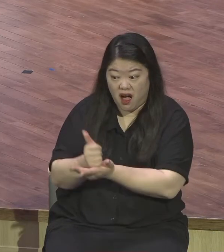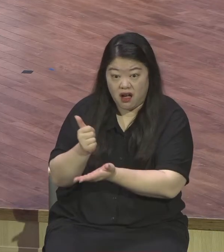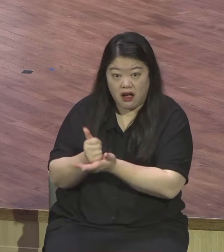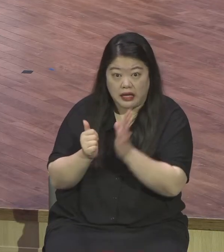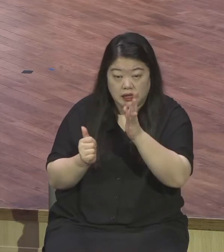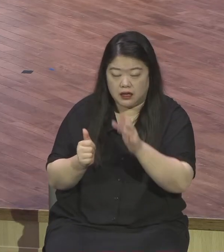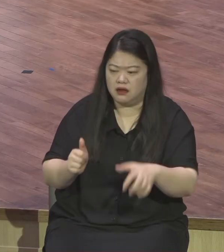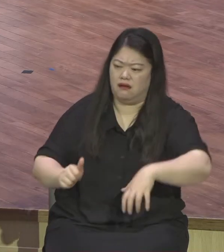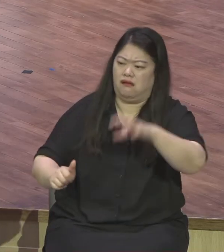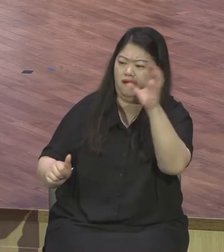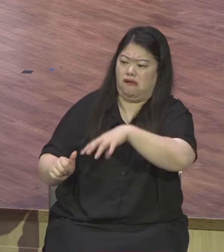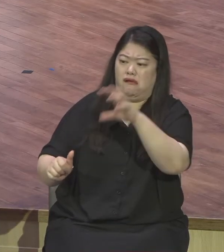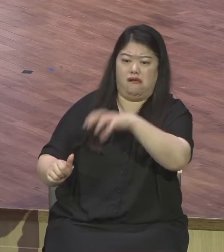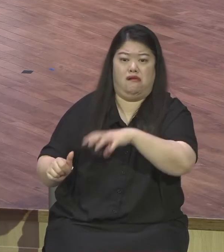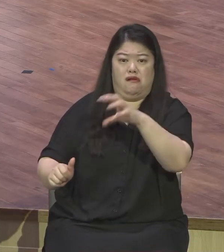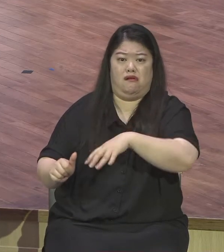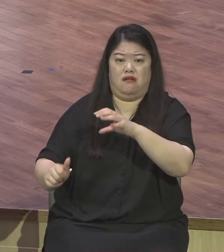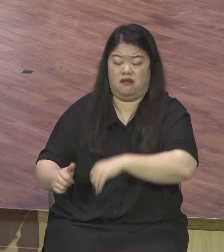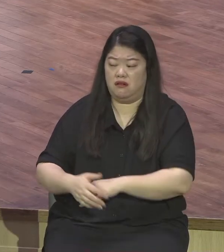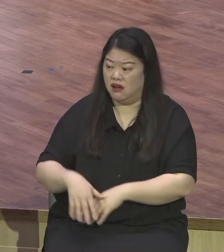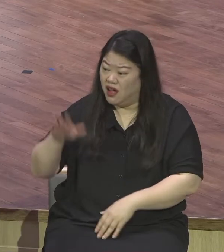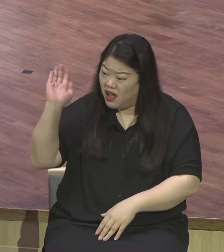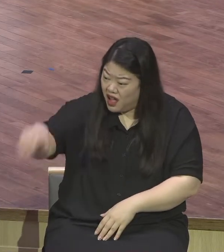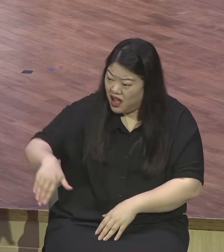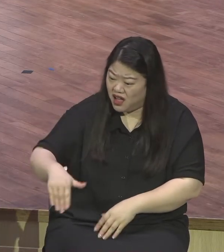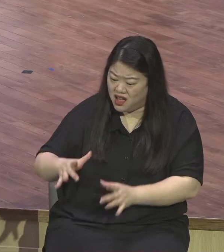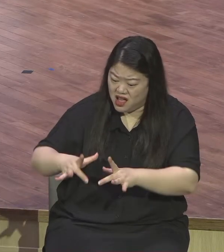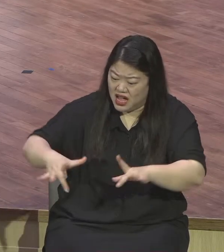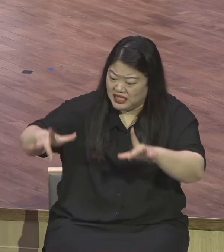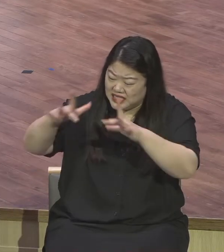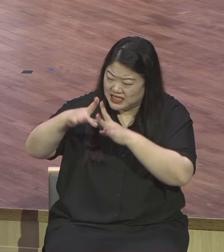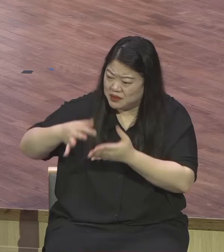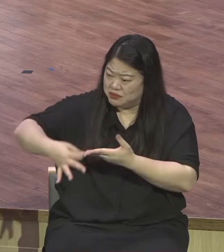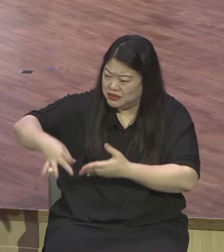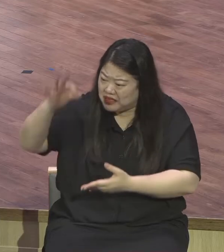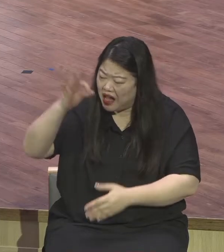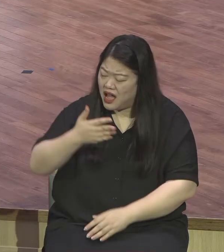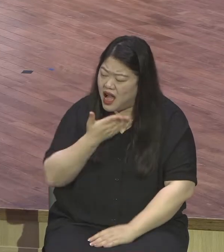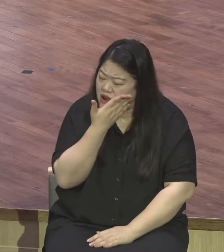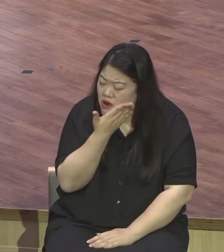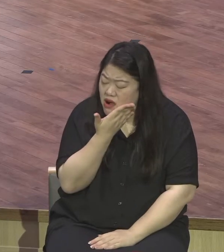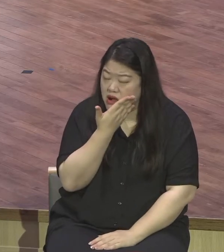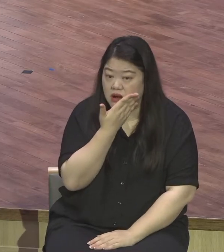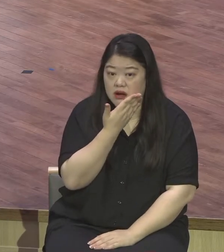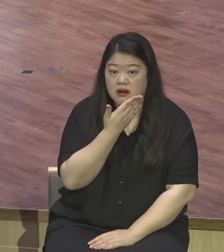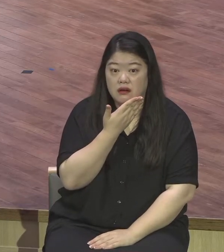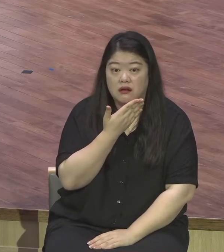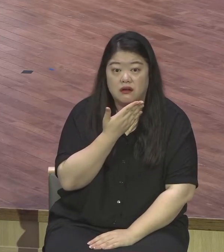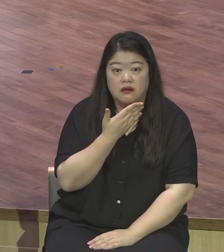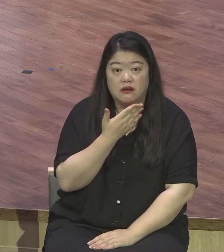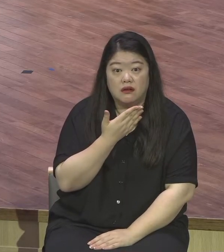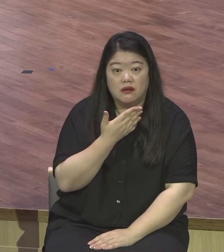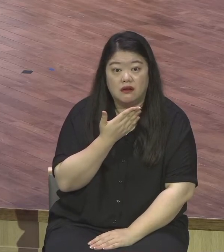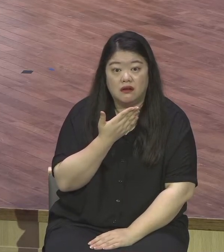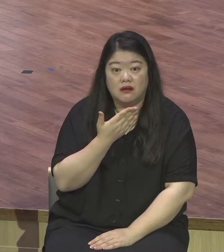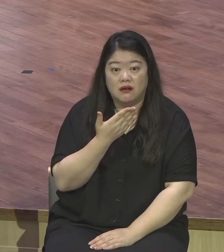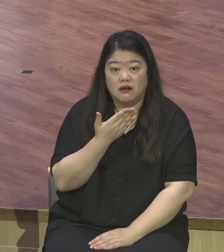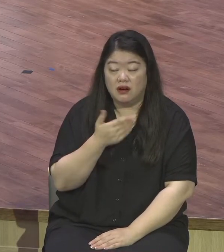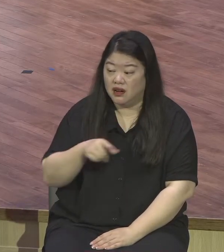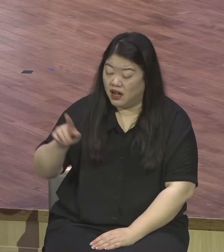막몰아 붙입니다 이 향유분 여인을 향해서 이 향유를 비싼 값에 팔아가지고